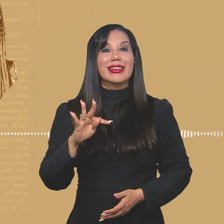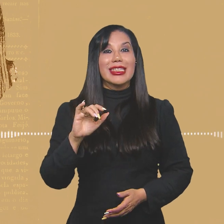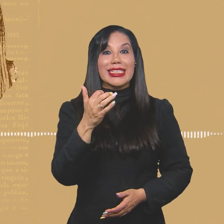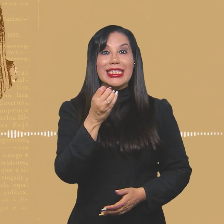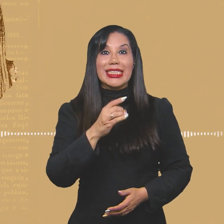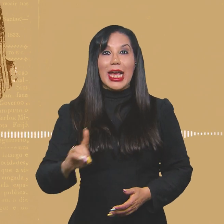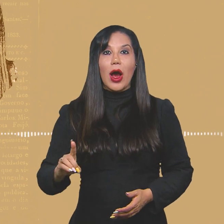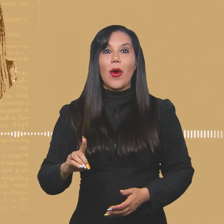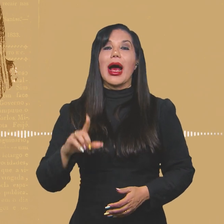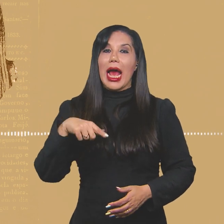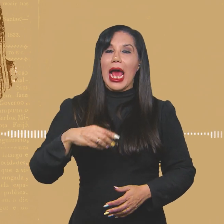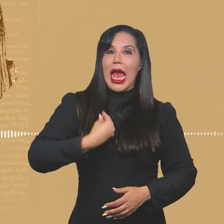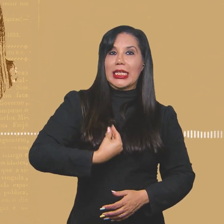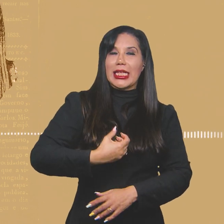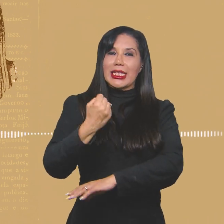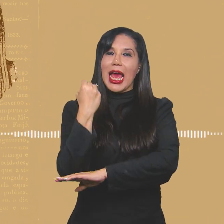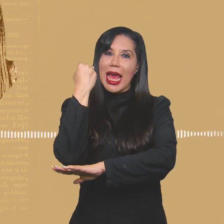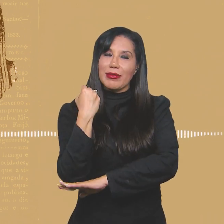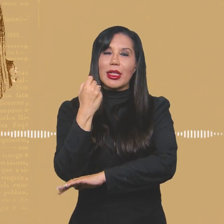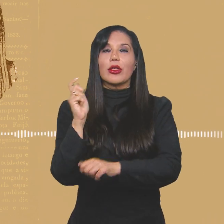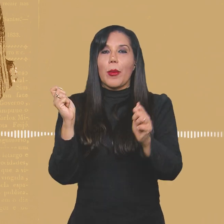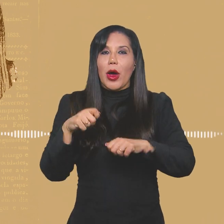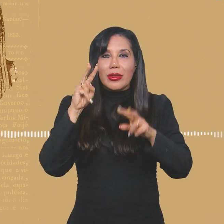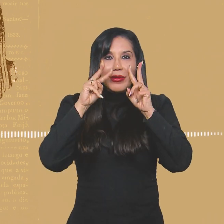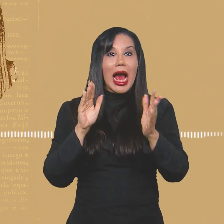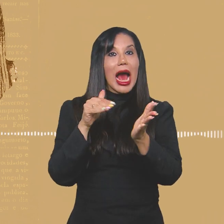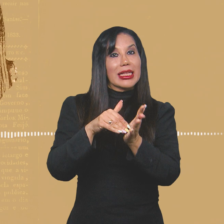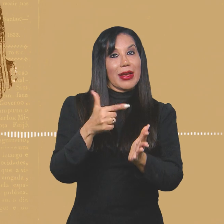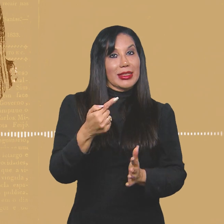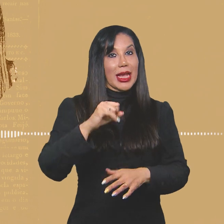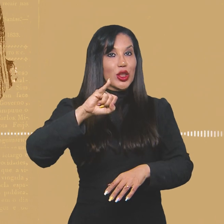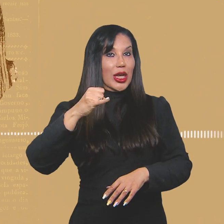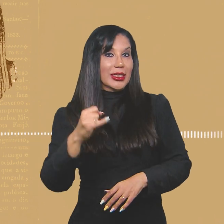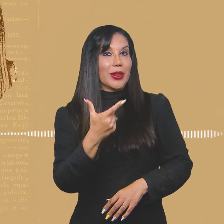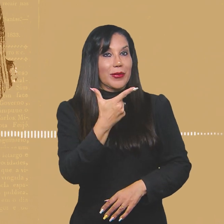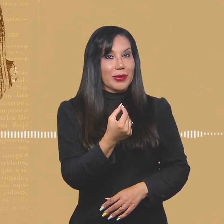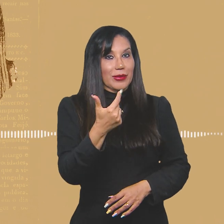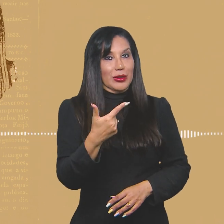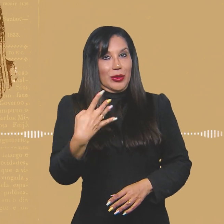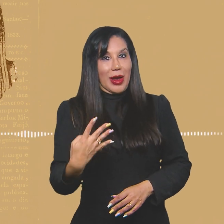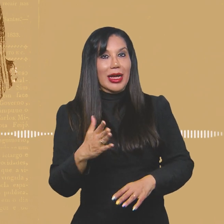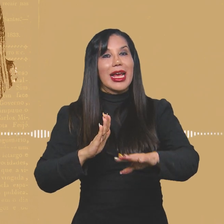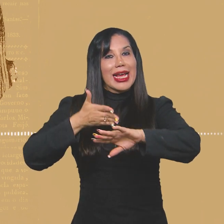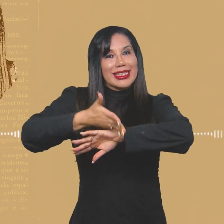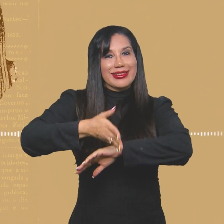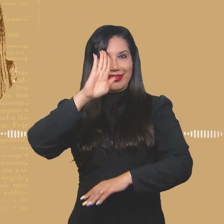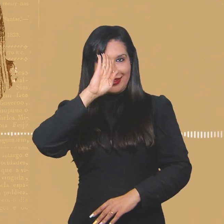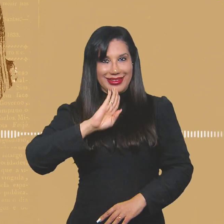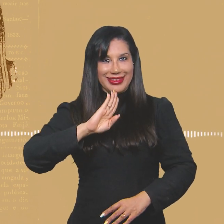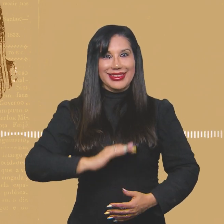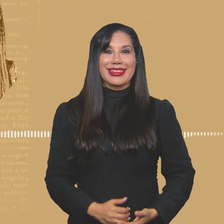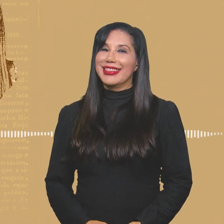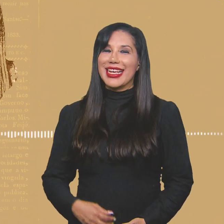Tição, existência e resistência pode ser vista até o dia 27 de janeiro de 2024, com entrada